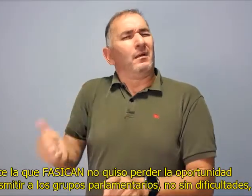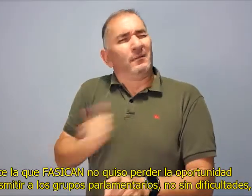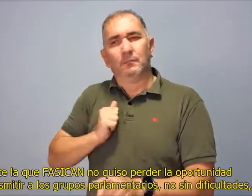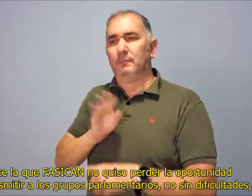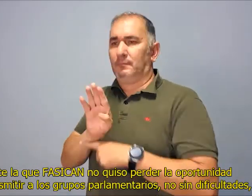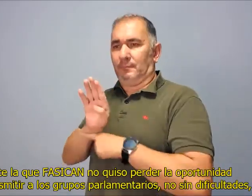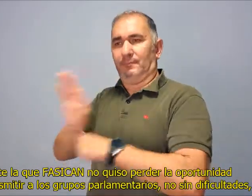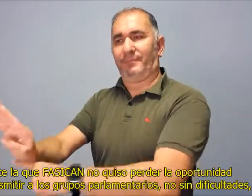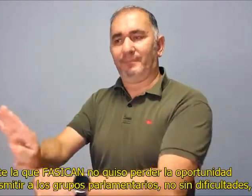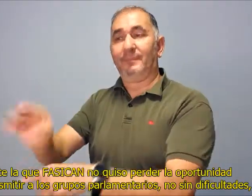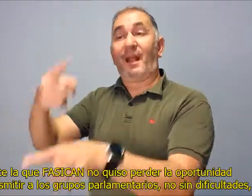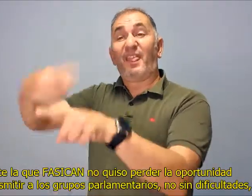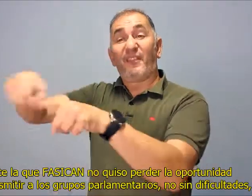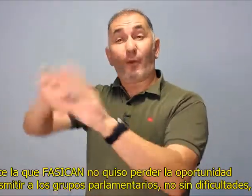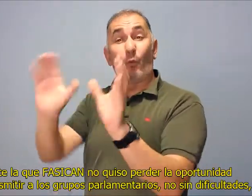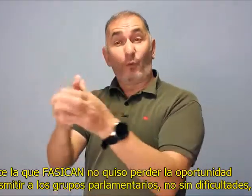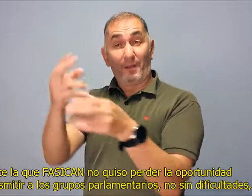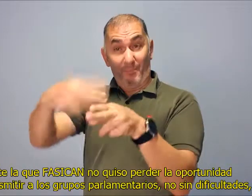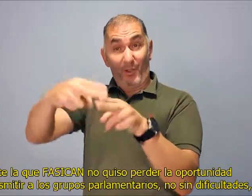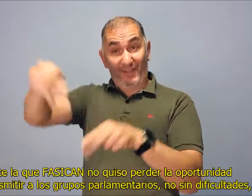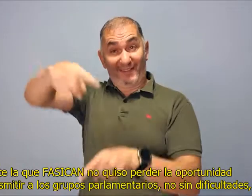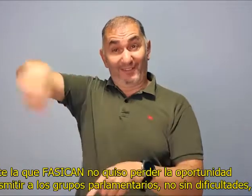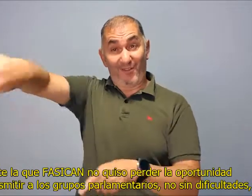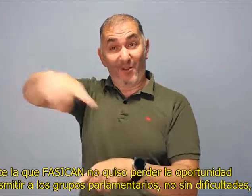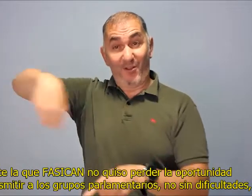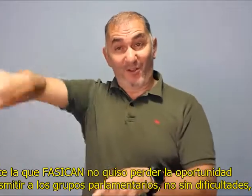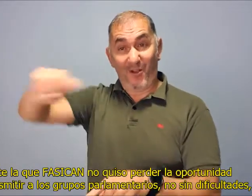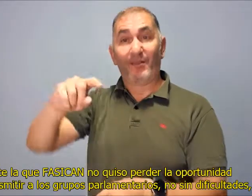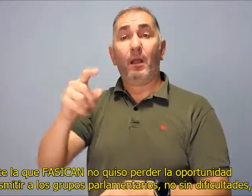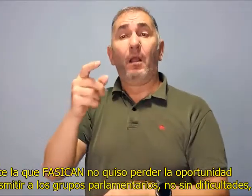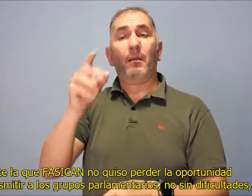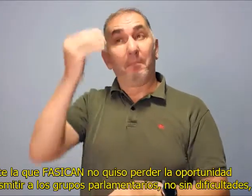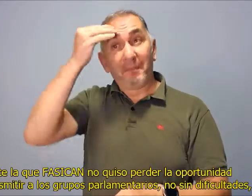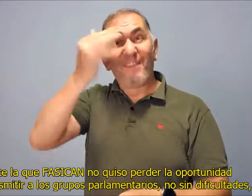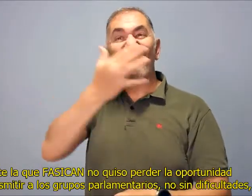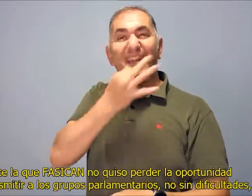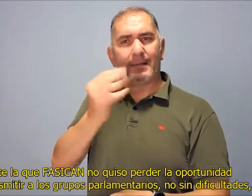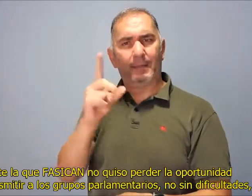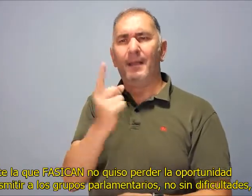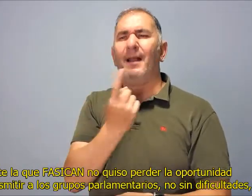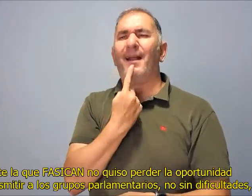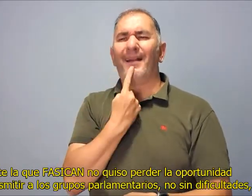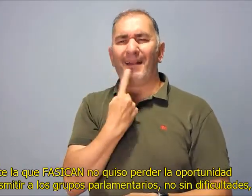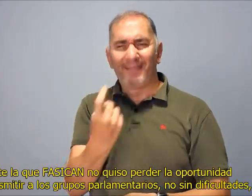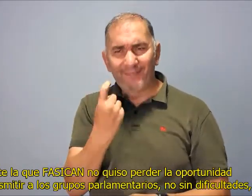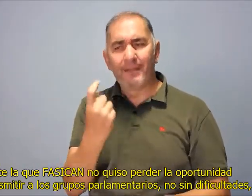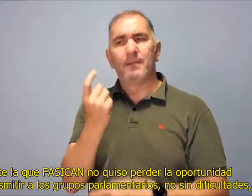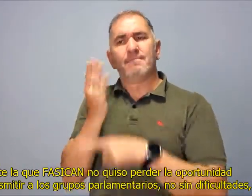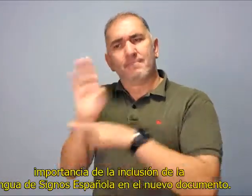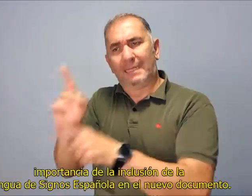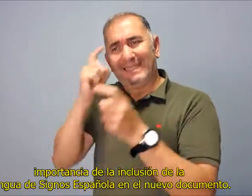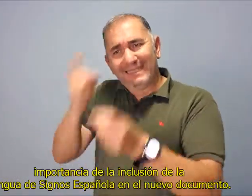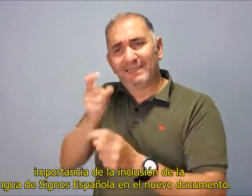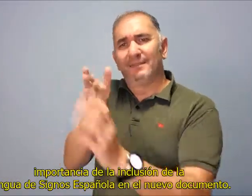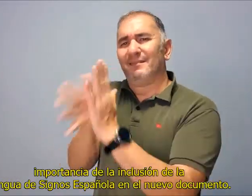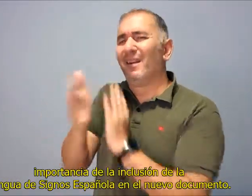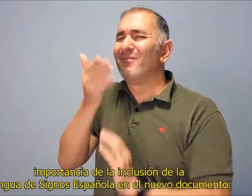quiso perder la oportunidad para transmitir a los grupos parlamentarios, no sin dificultades, la